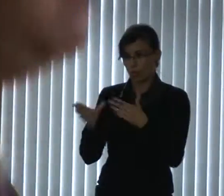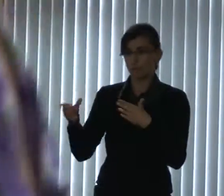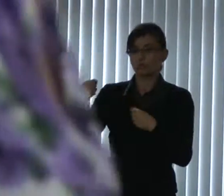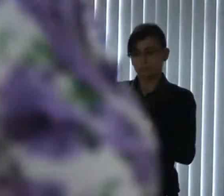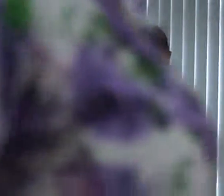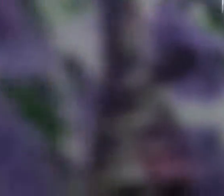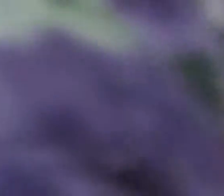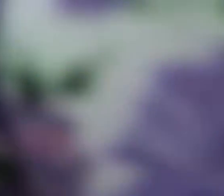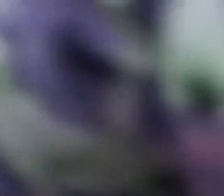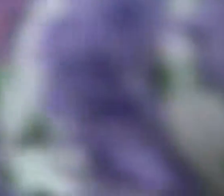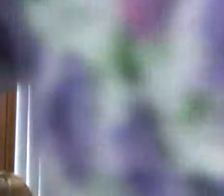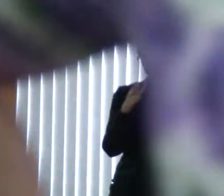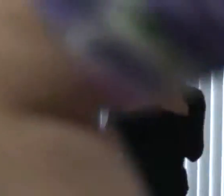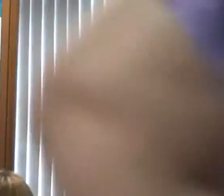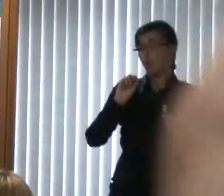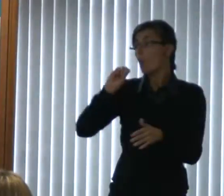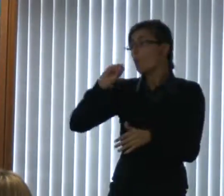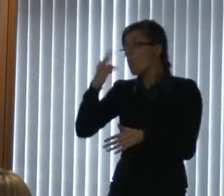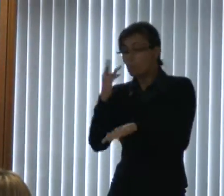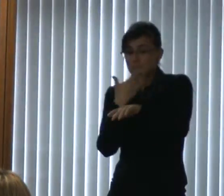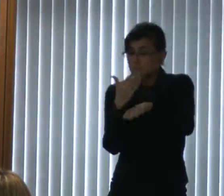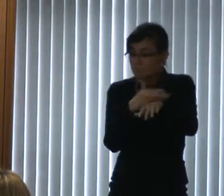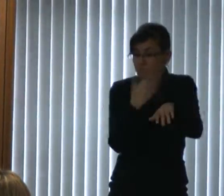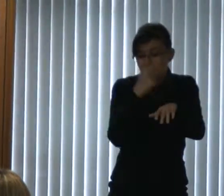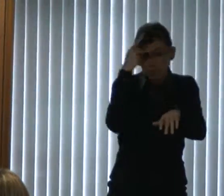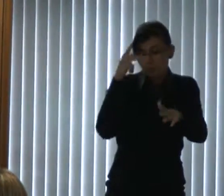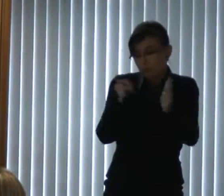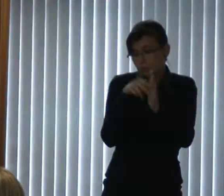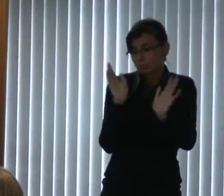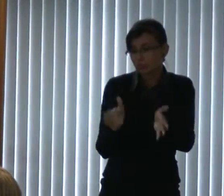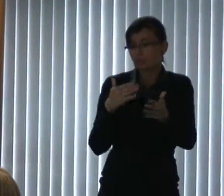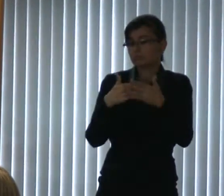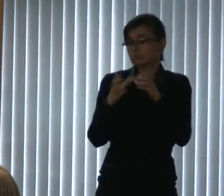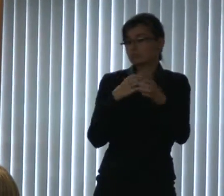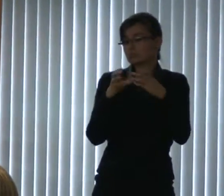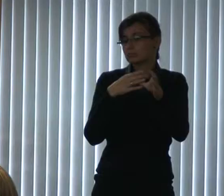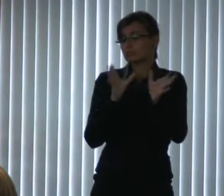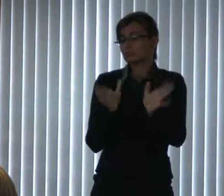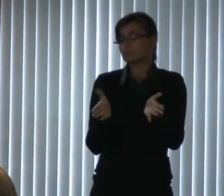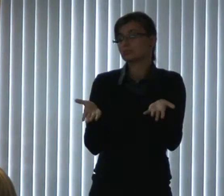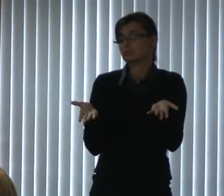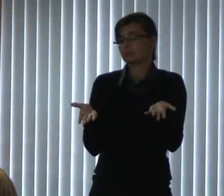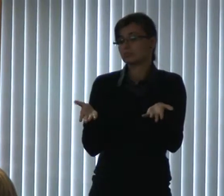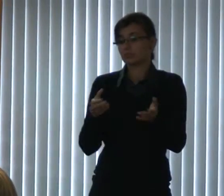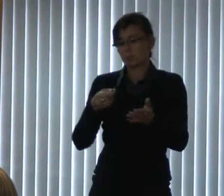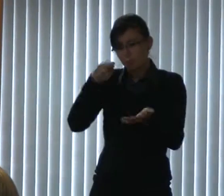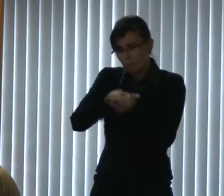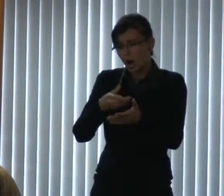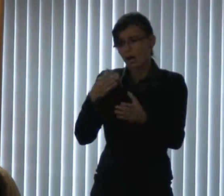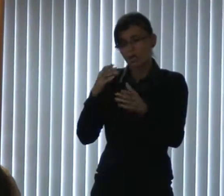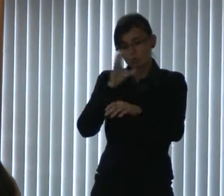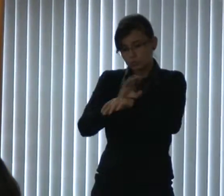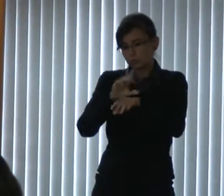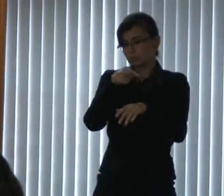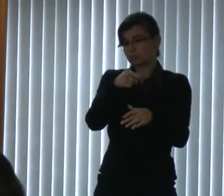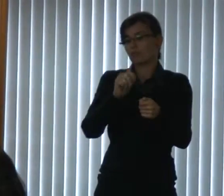ou treinam pessoas que já são concursadas, que pagam o curso e passam o curso. Para que quando alguém vem falar com o